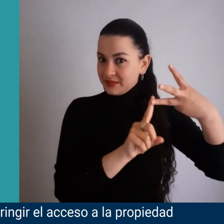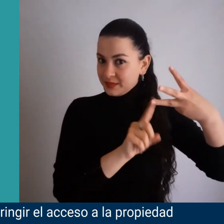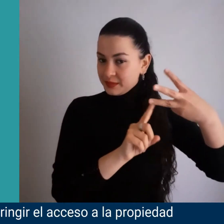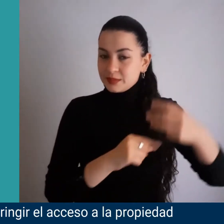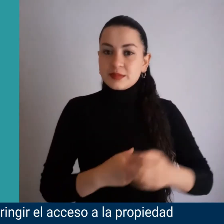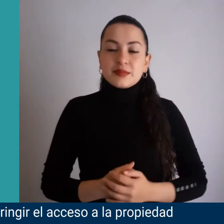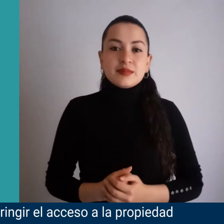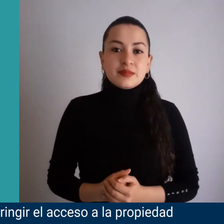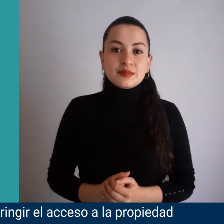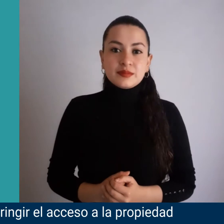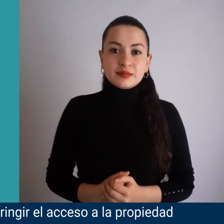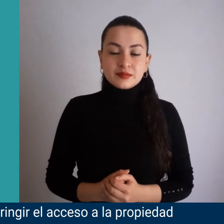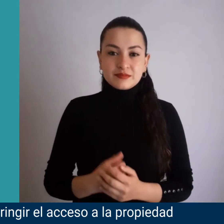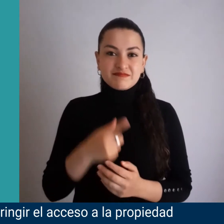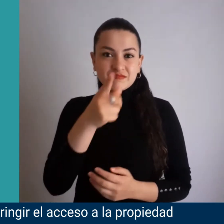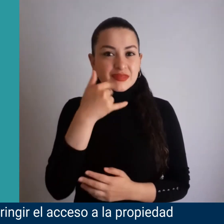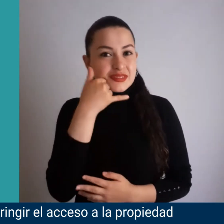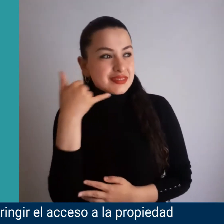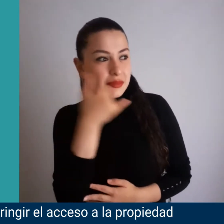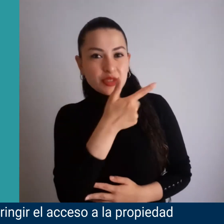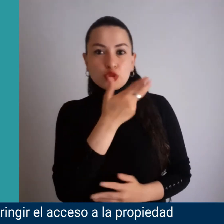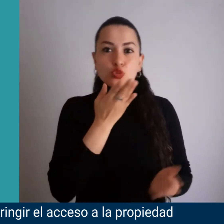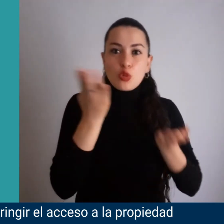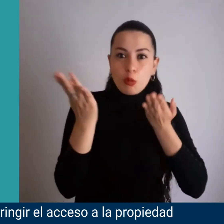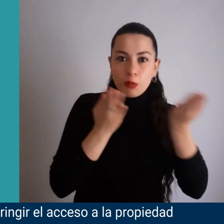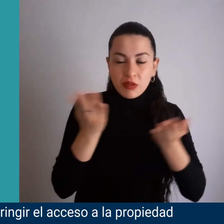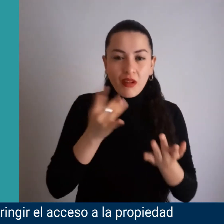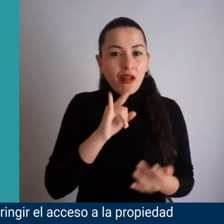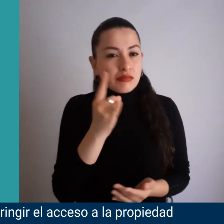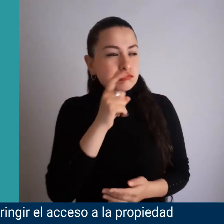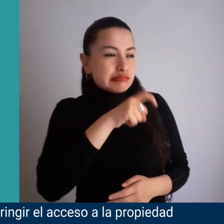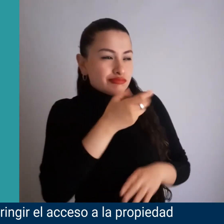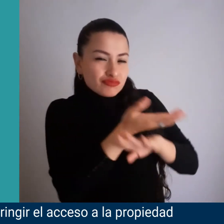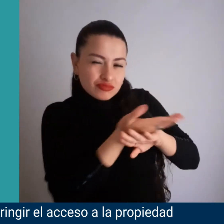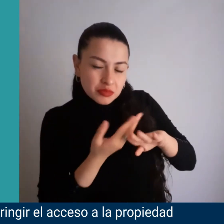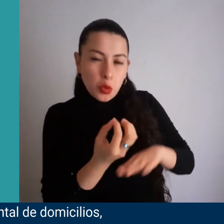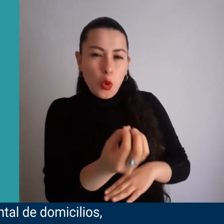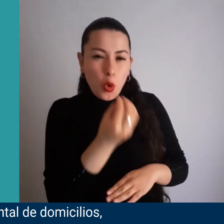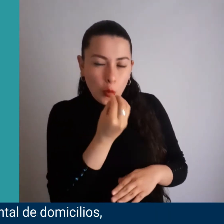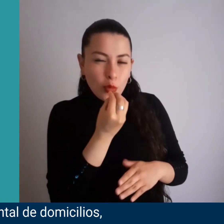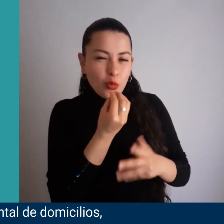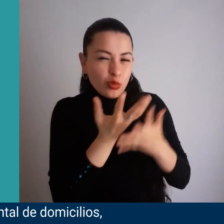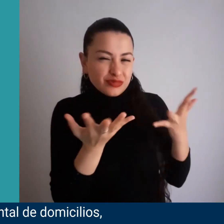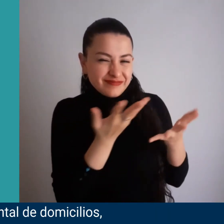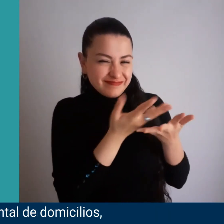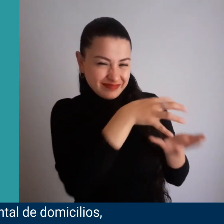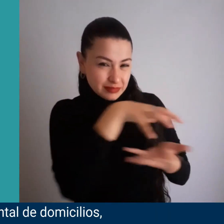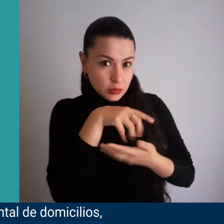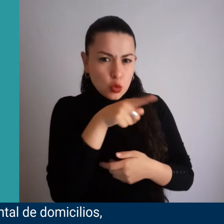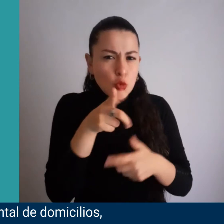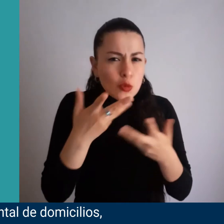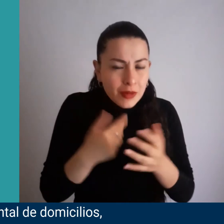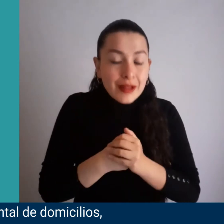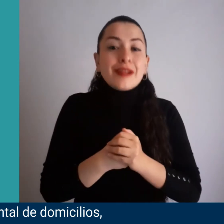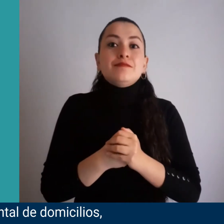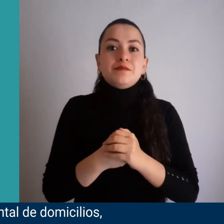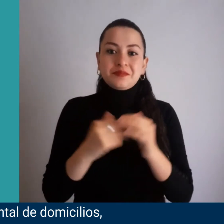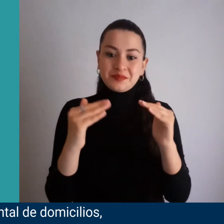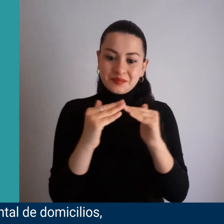Tercero, en lo posible, restringir el acceso a la propiedad horizontal de domicilios.